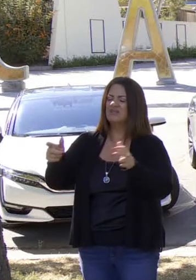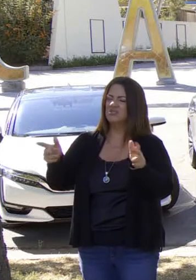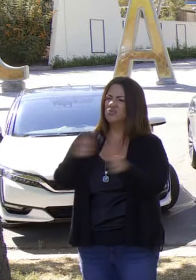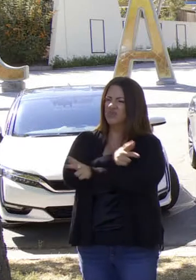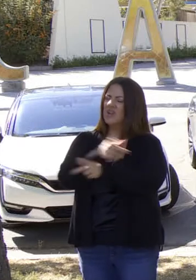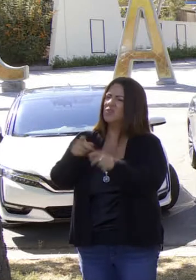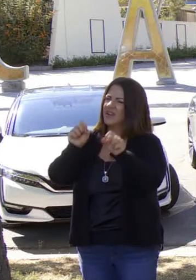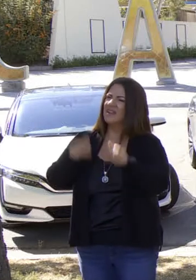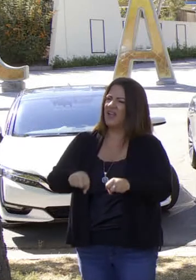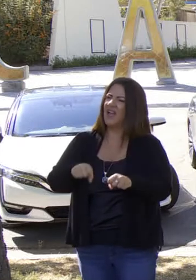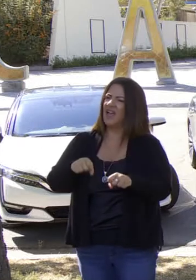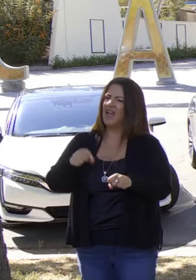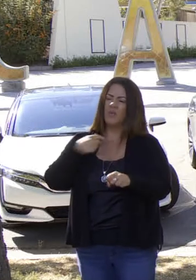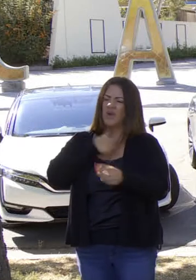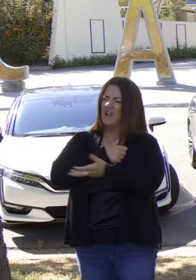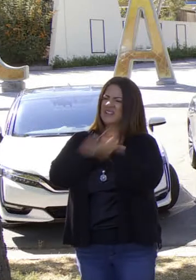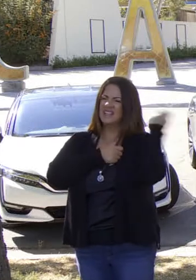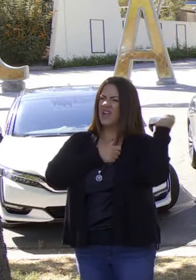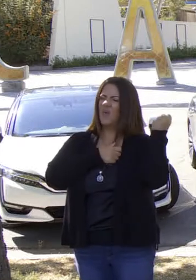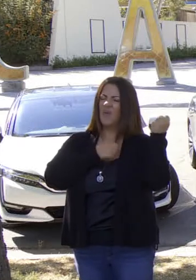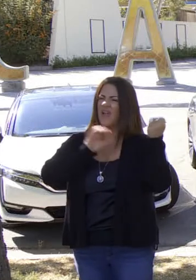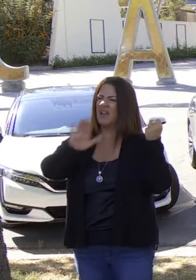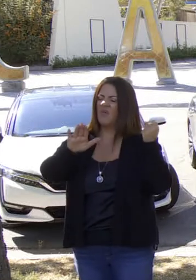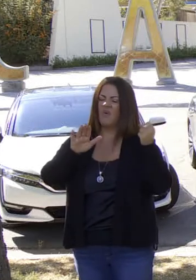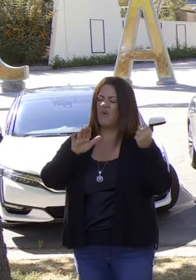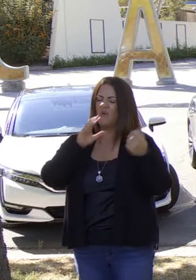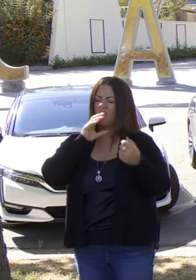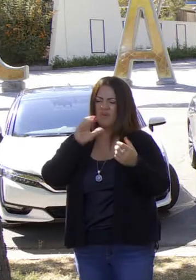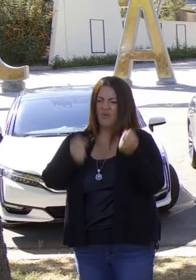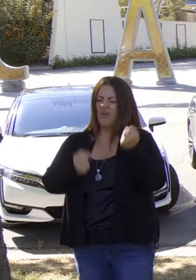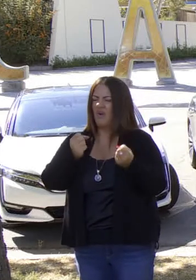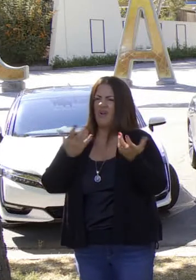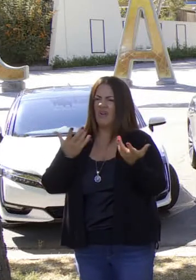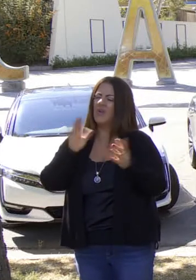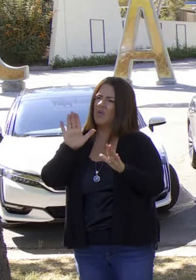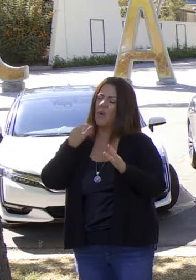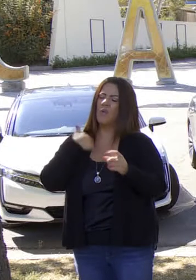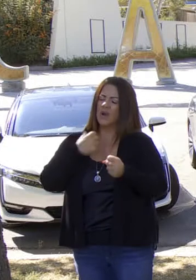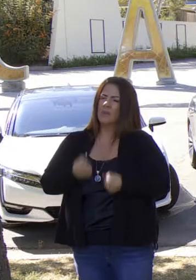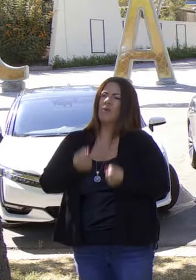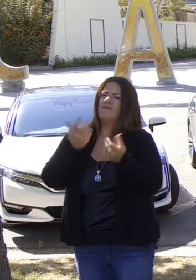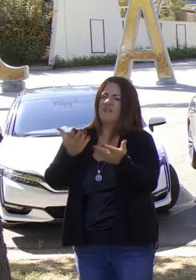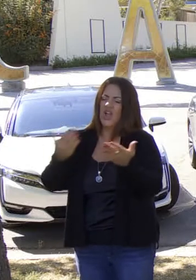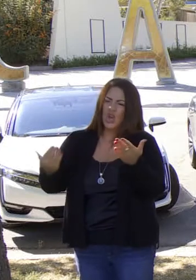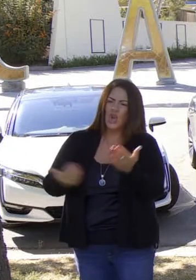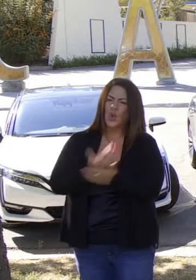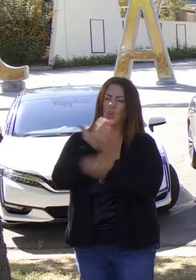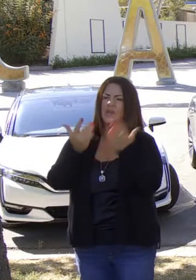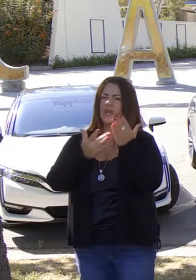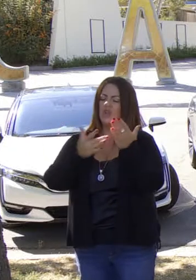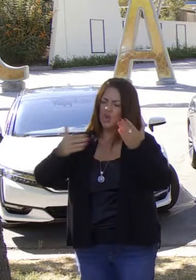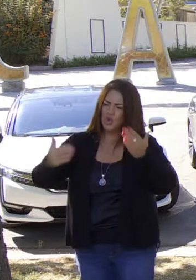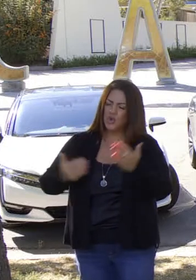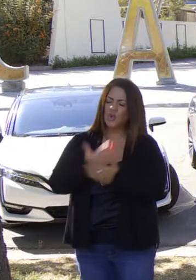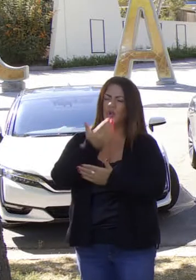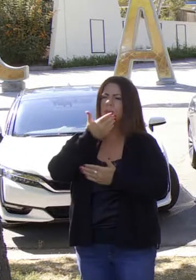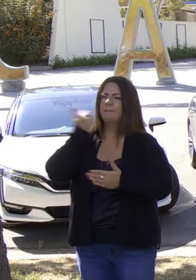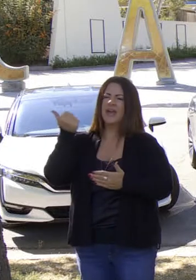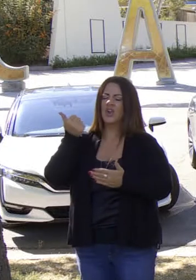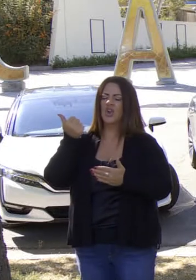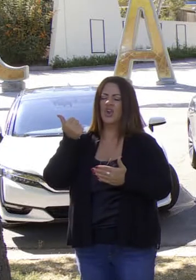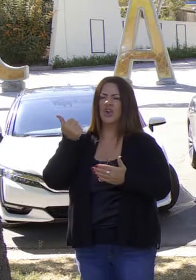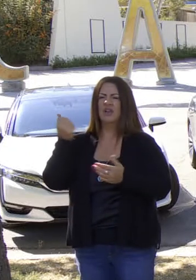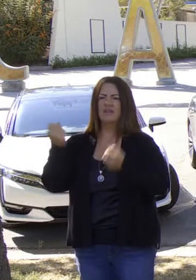intercambiar sus autos de combustión interna. No estamos quitando nada, pero estamos dando una abundancia de nuevas opciones, de nueva